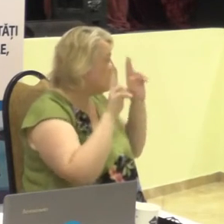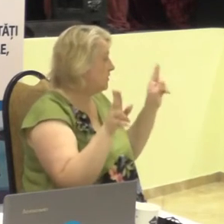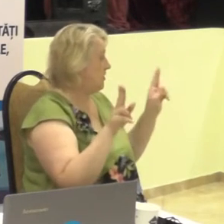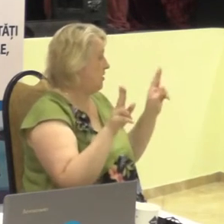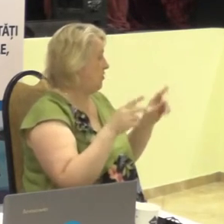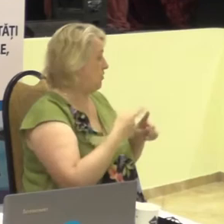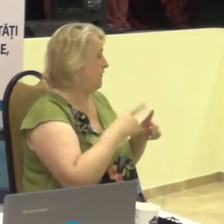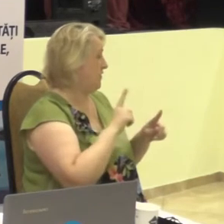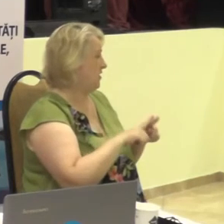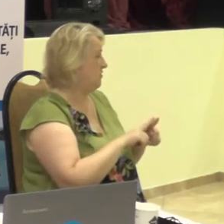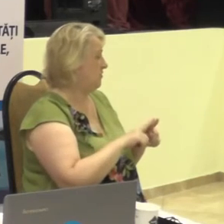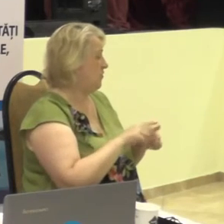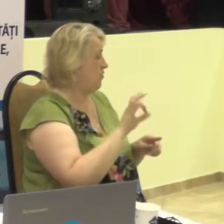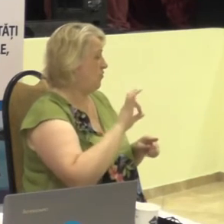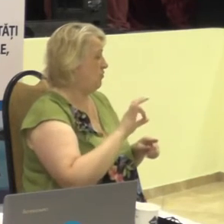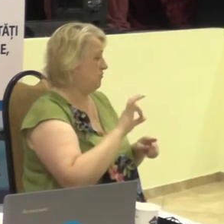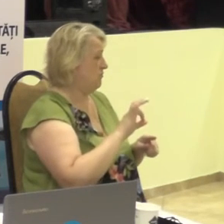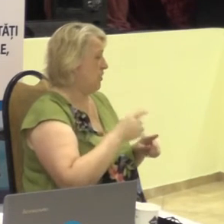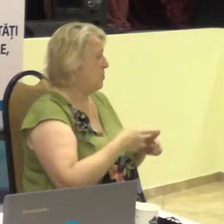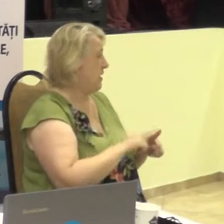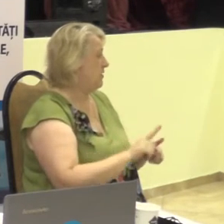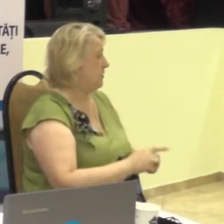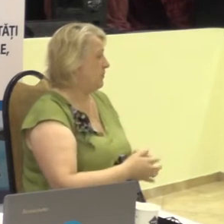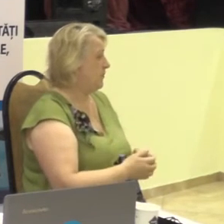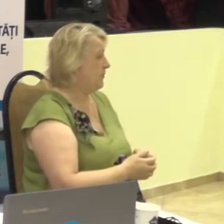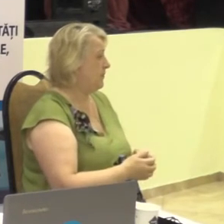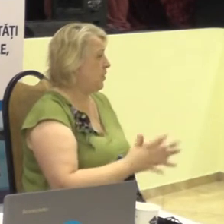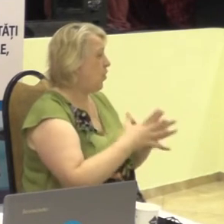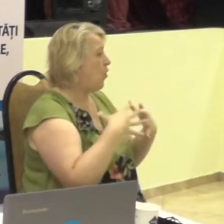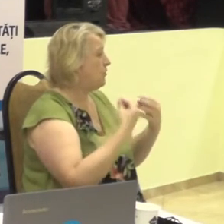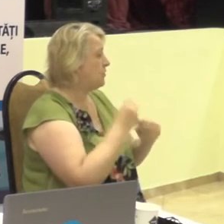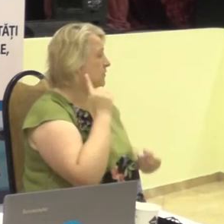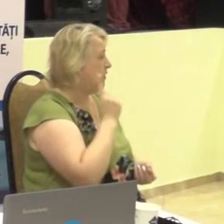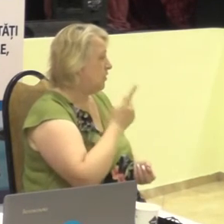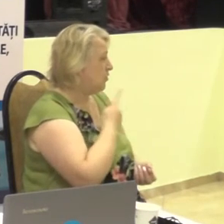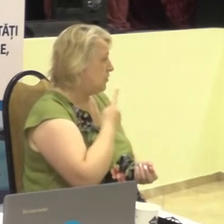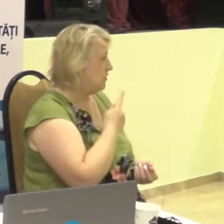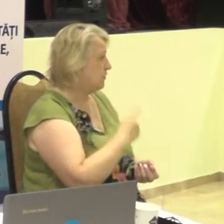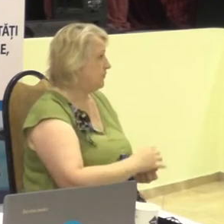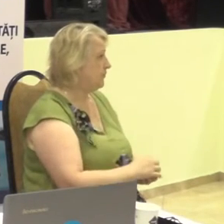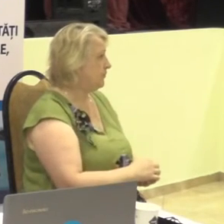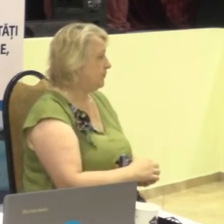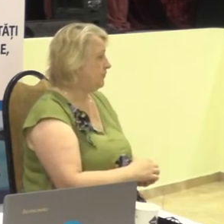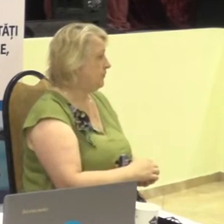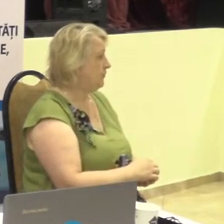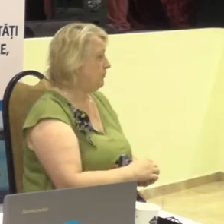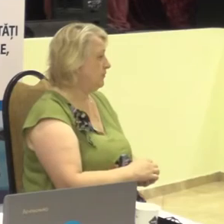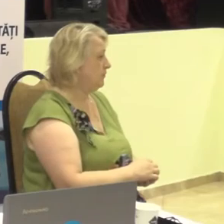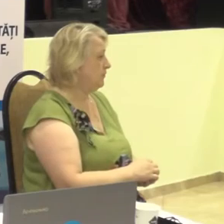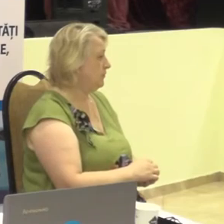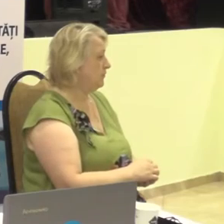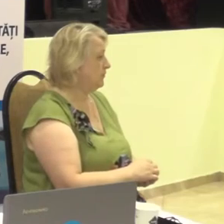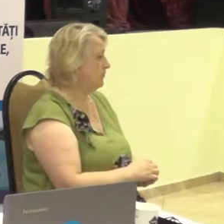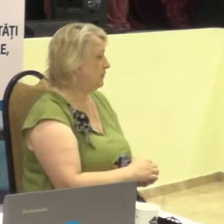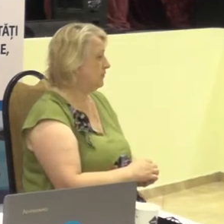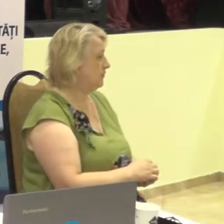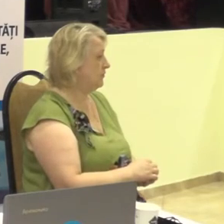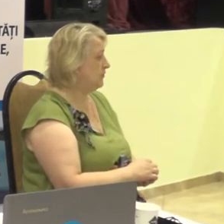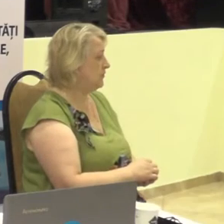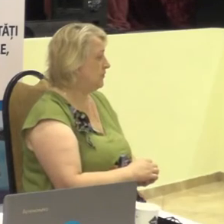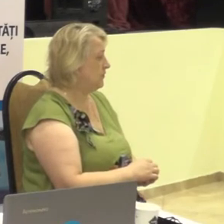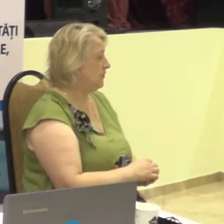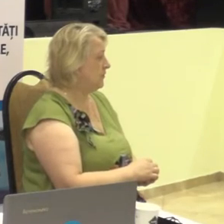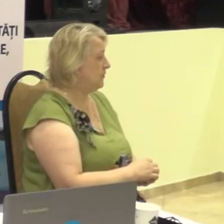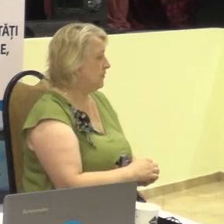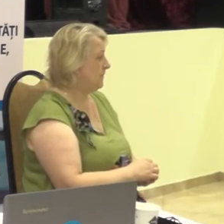acest lucru. Asociația Surgilor este o